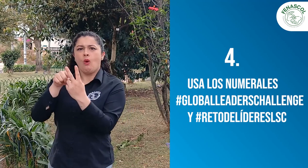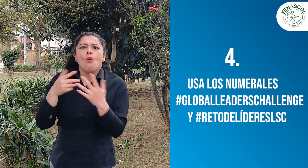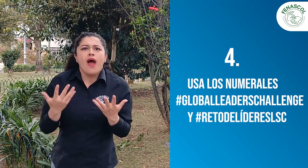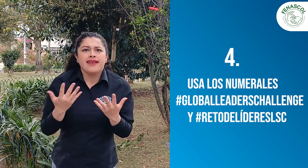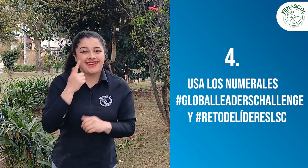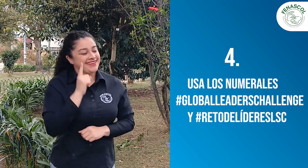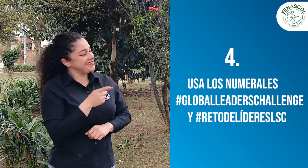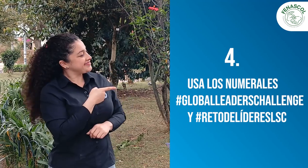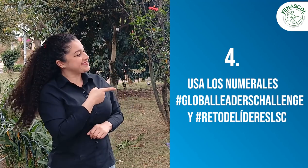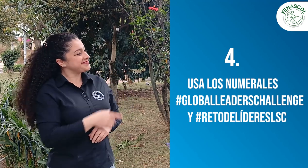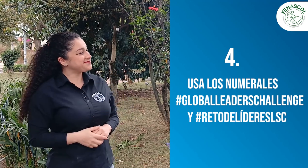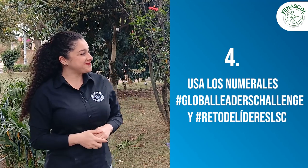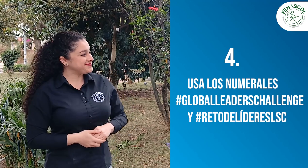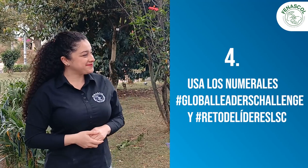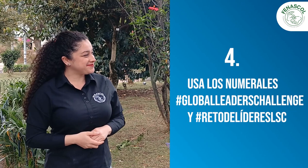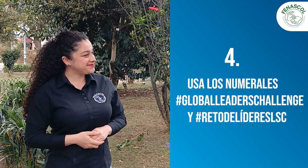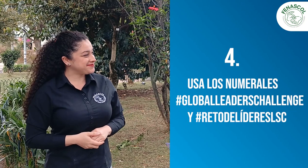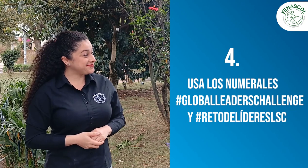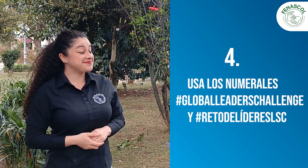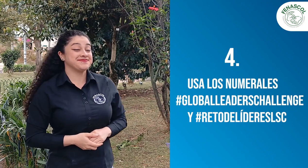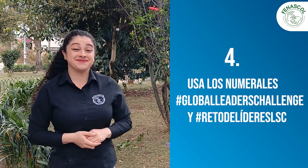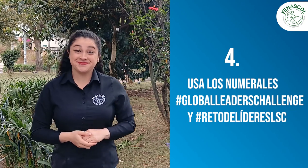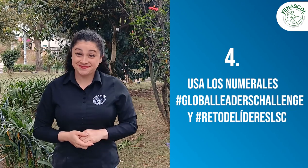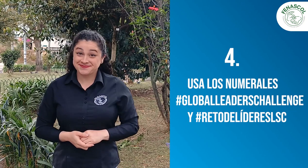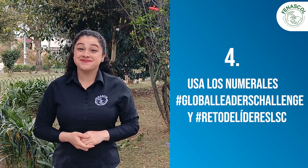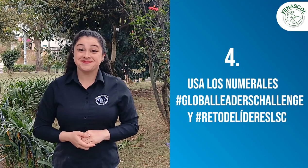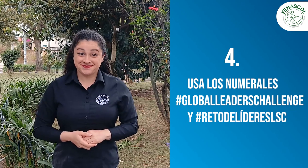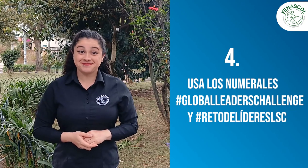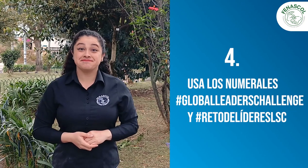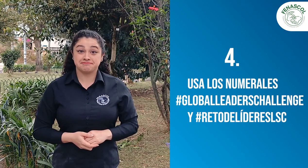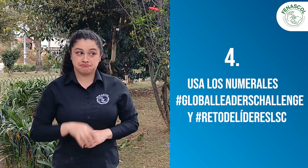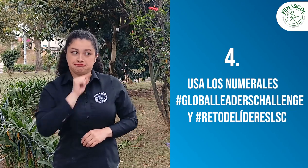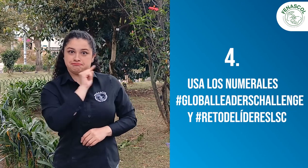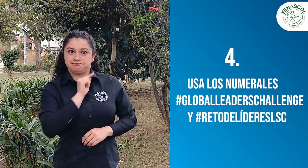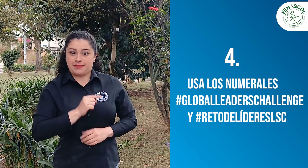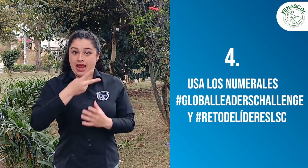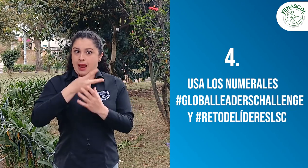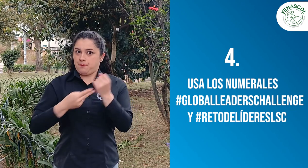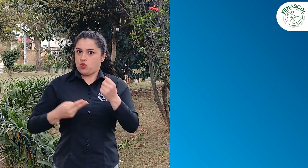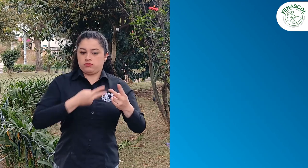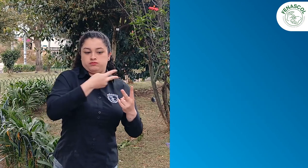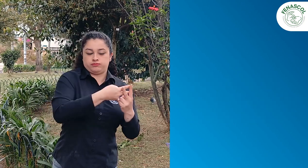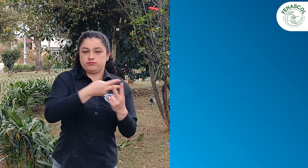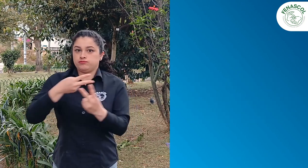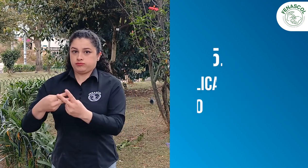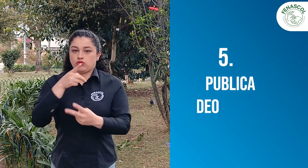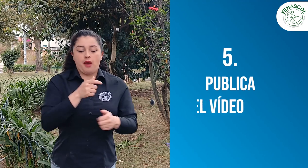Global Leaders Challenge y reto de líderes LSC. Es importante que estén los dos numerales.